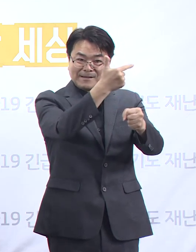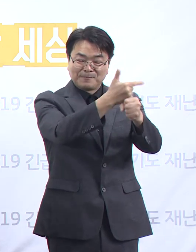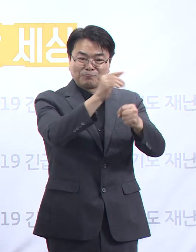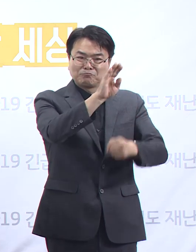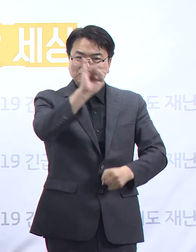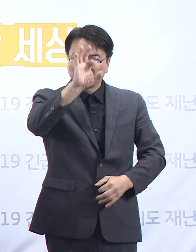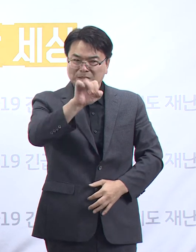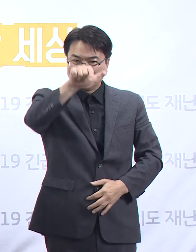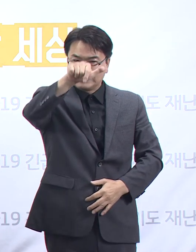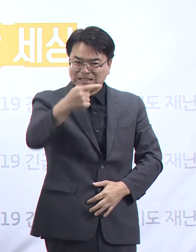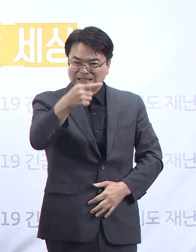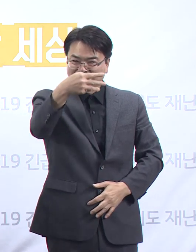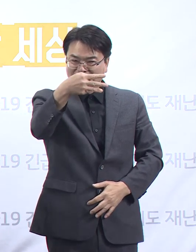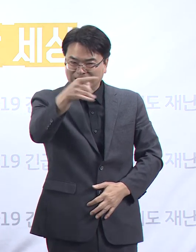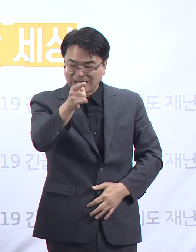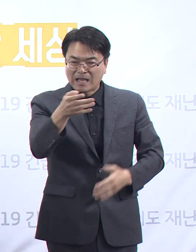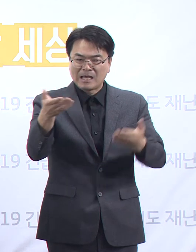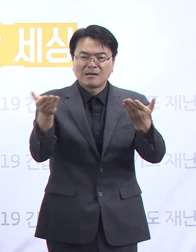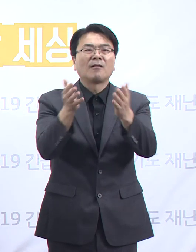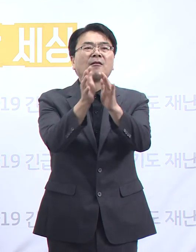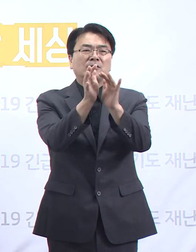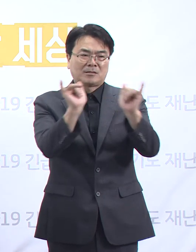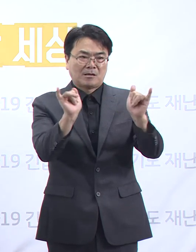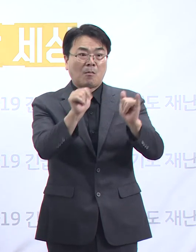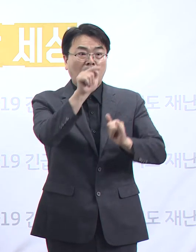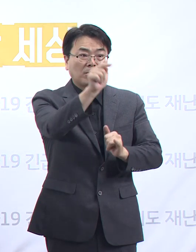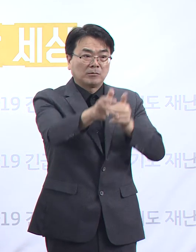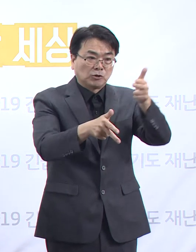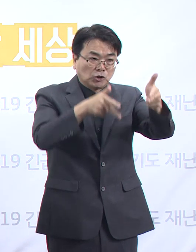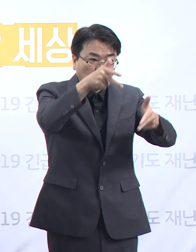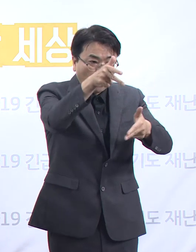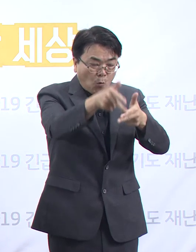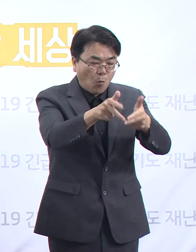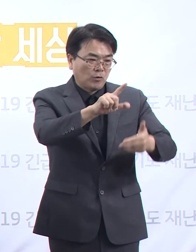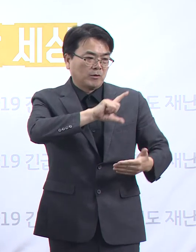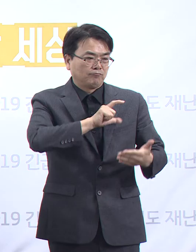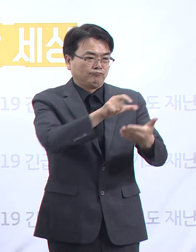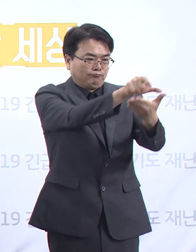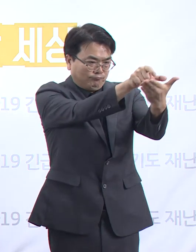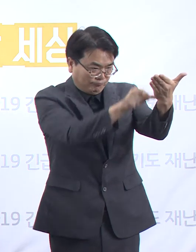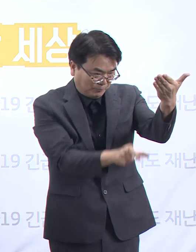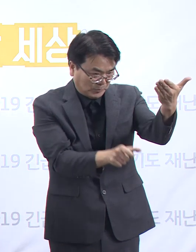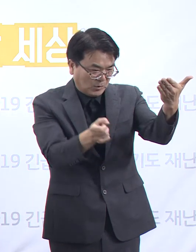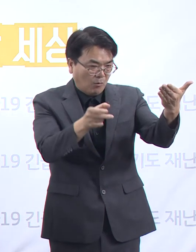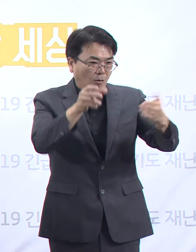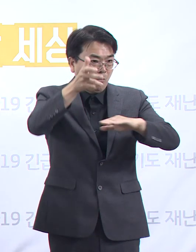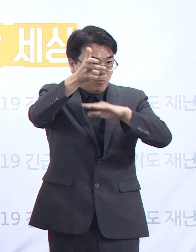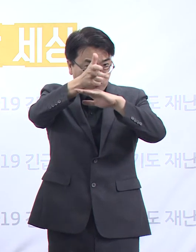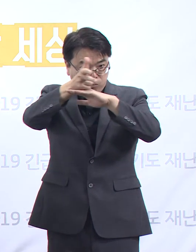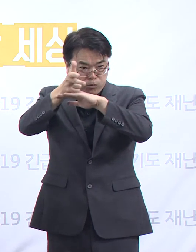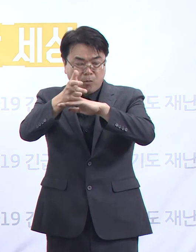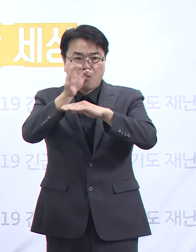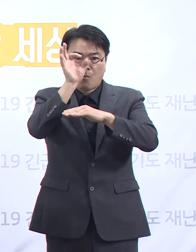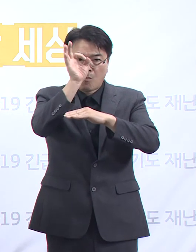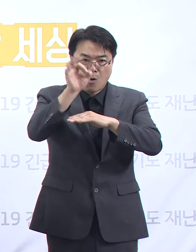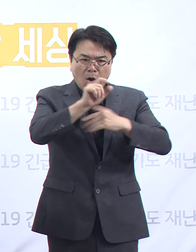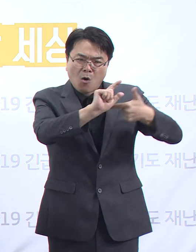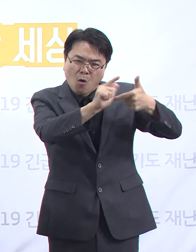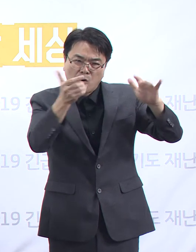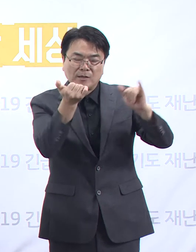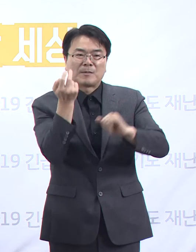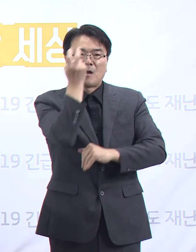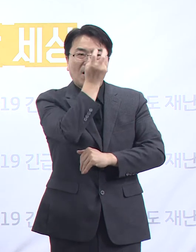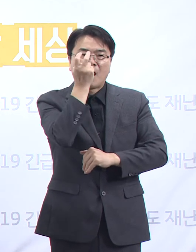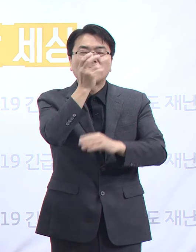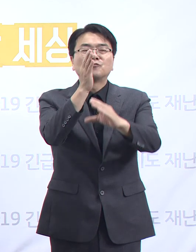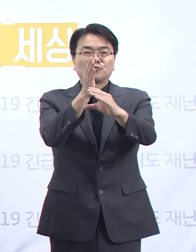1공장 생산라인 직원으로서 해당 공장의 직원 명단 및 CCTV를 확보하고, 접촉자에 대해선 역학조사를 진행